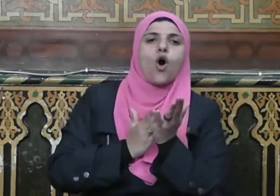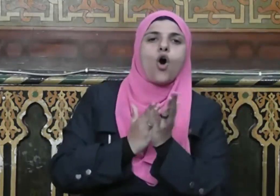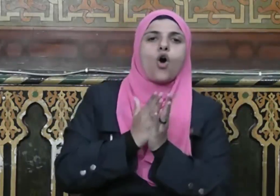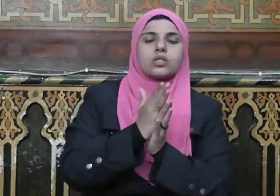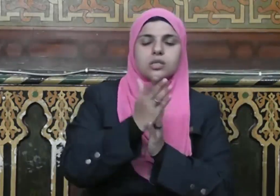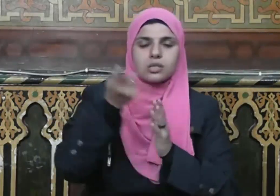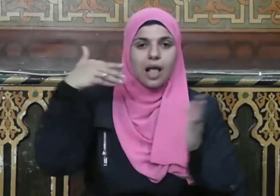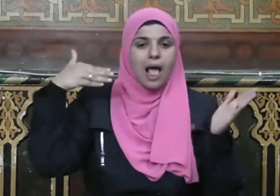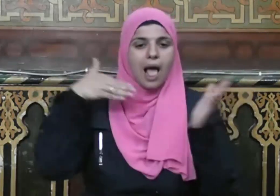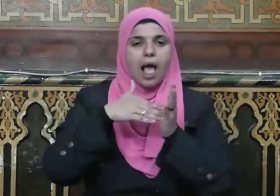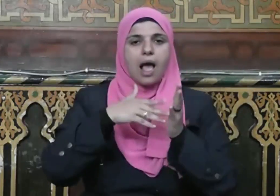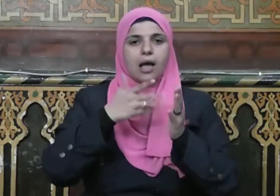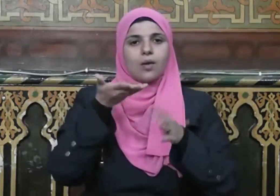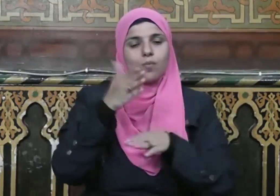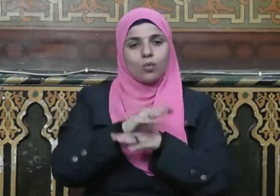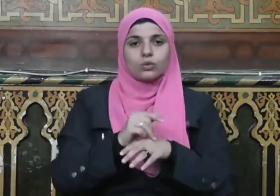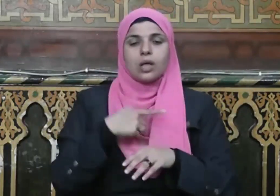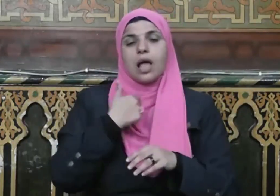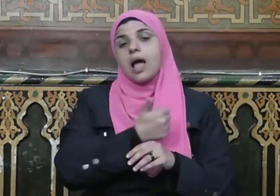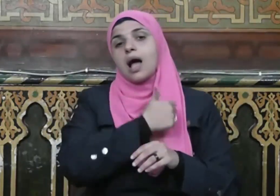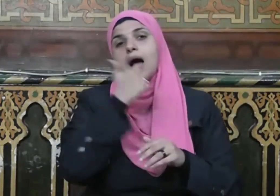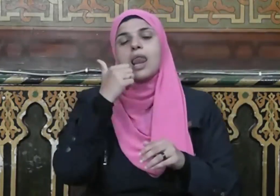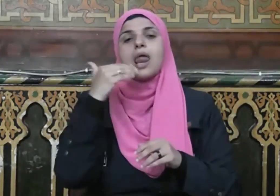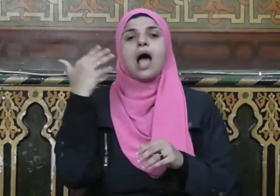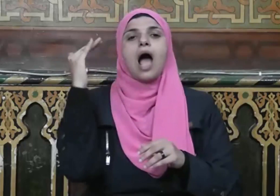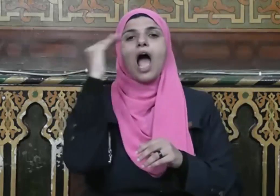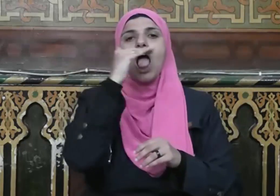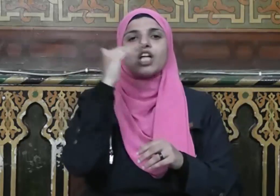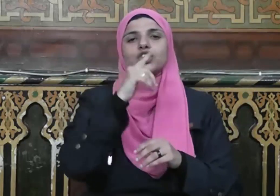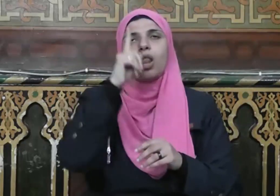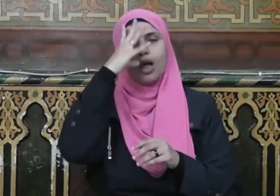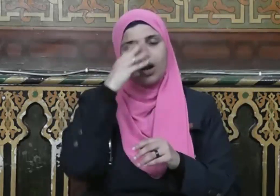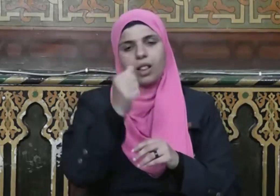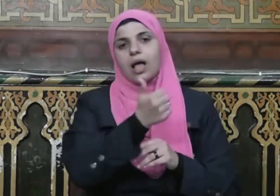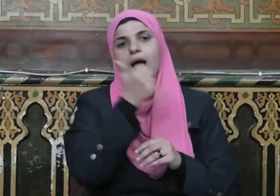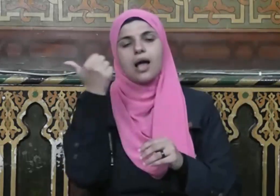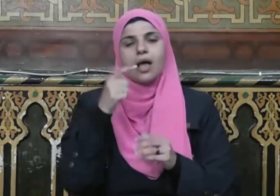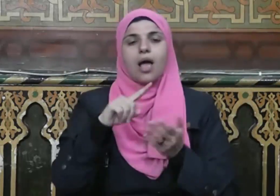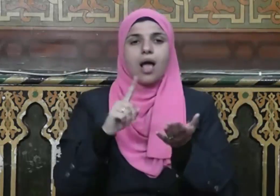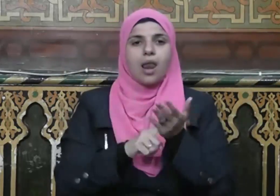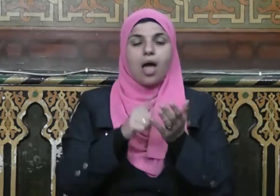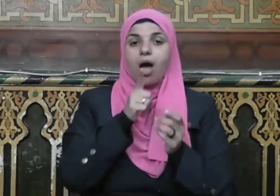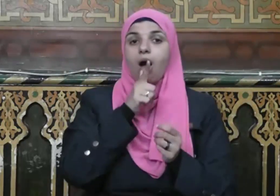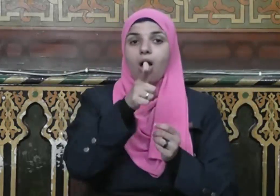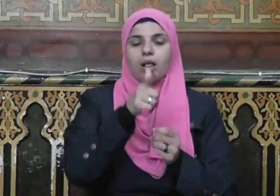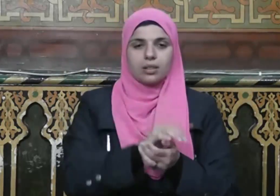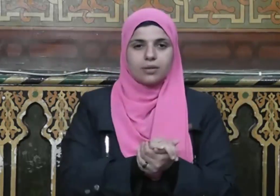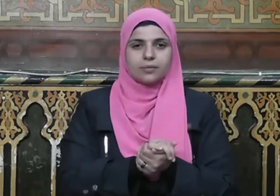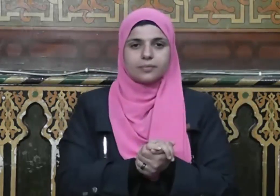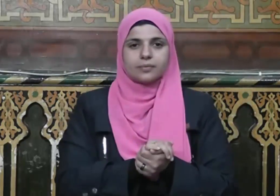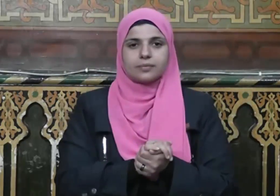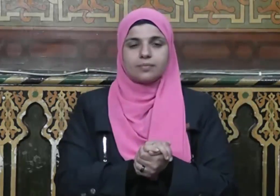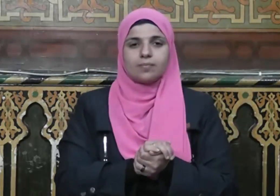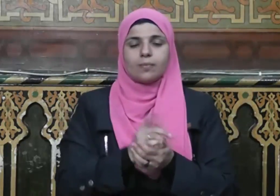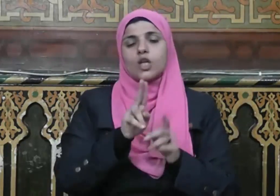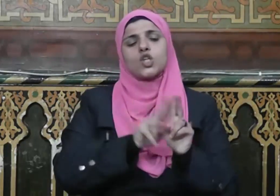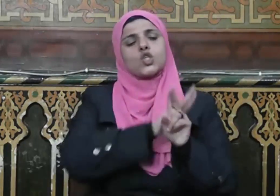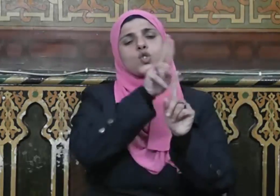فعن عائشة رضي الله عنها أنها قالت سويل النبي صلى